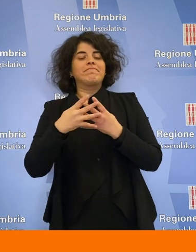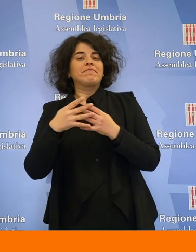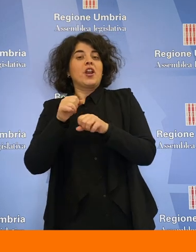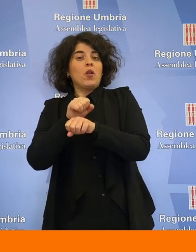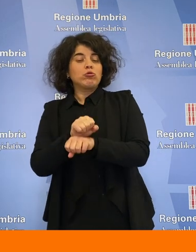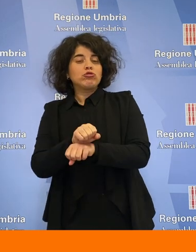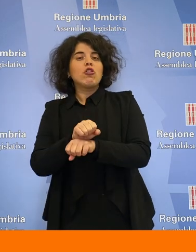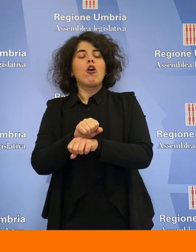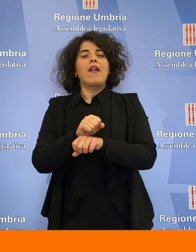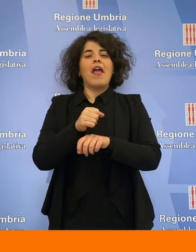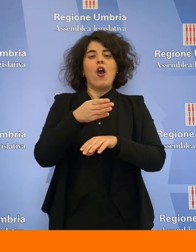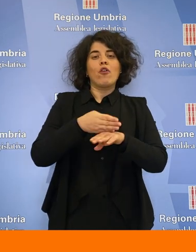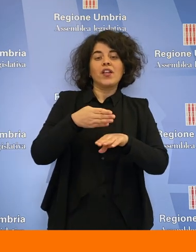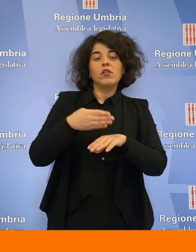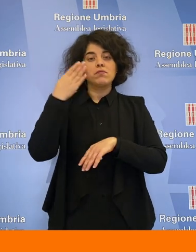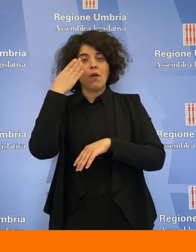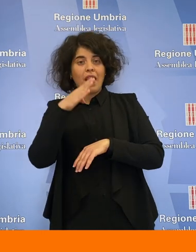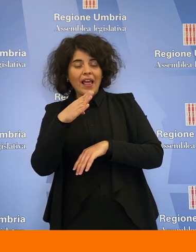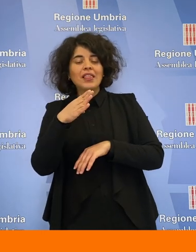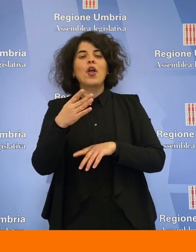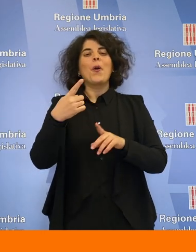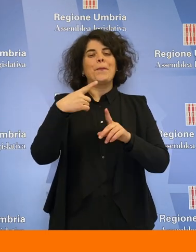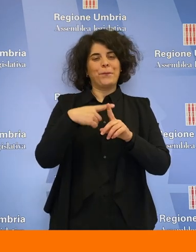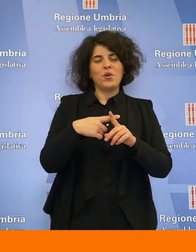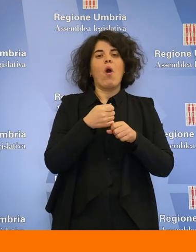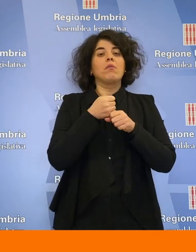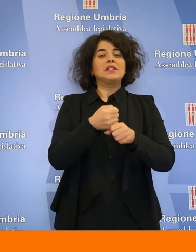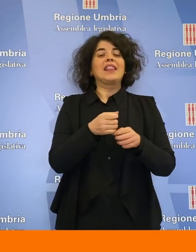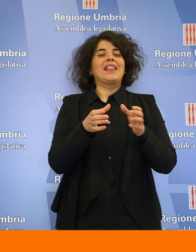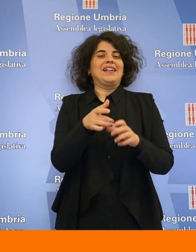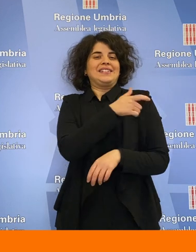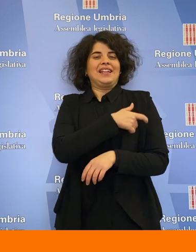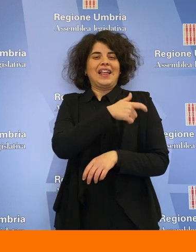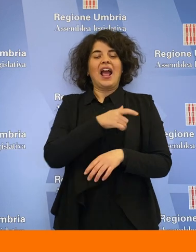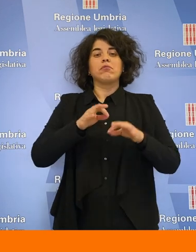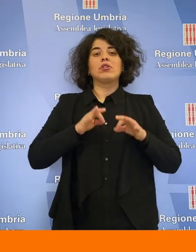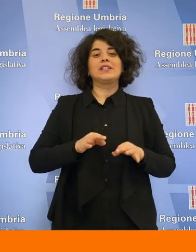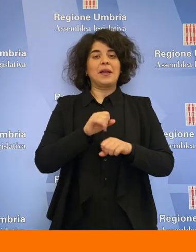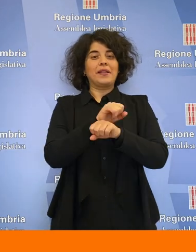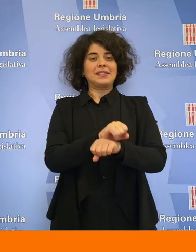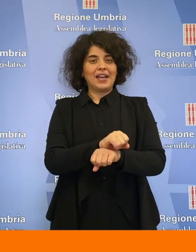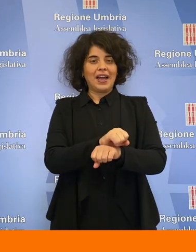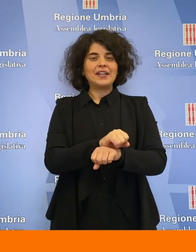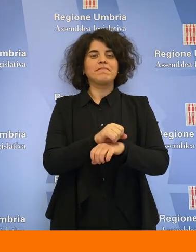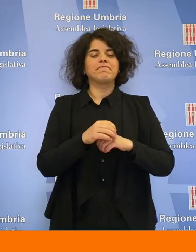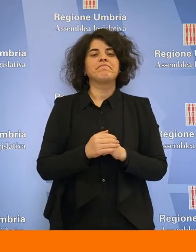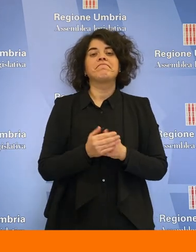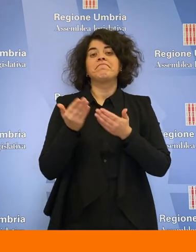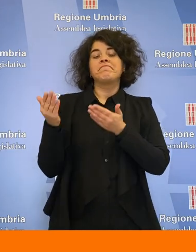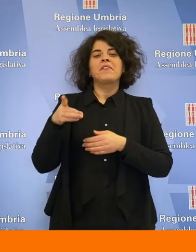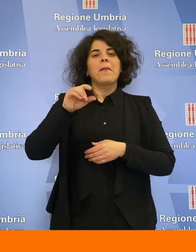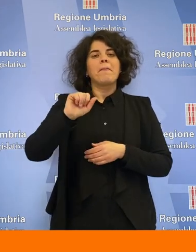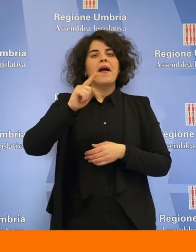case di reclusione di Orvieto e Spoleto, anche le rappresentanze sindacali della Polizia Penitenziaria. Il